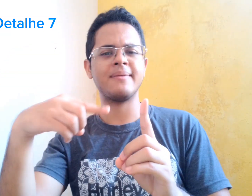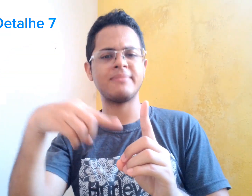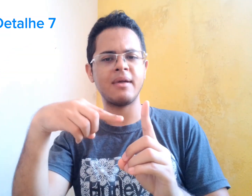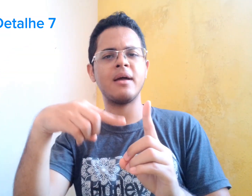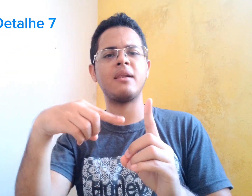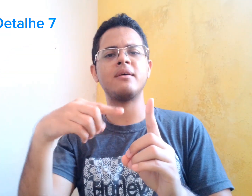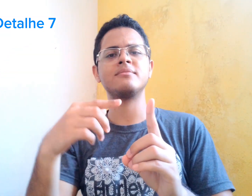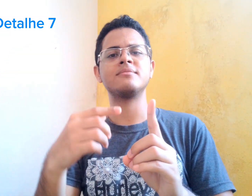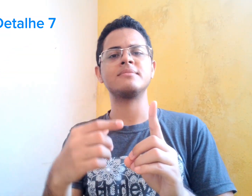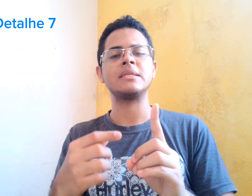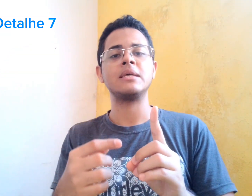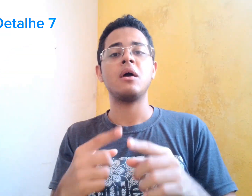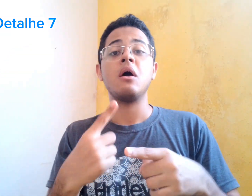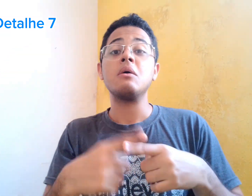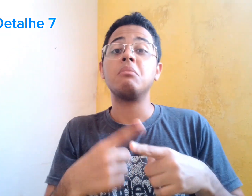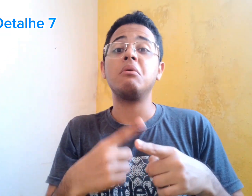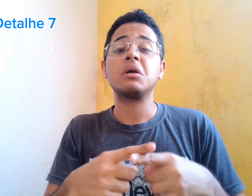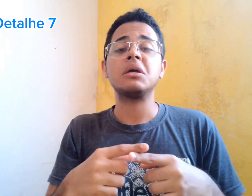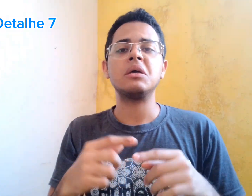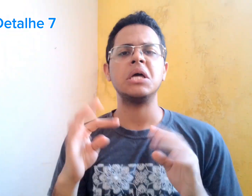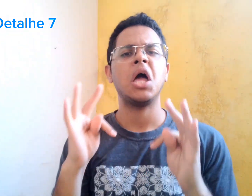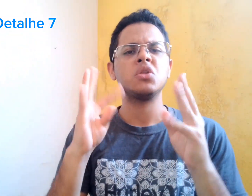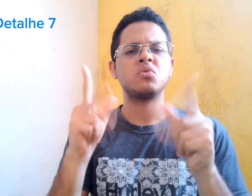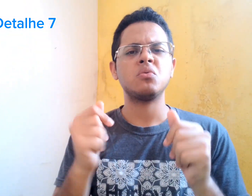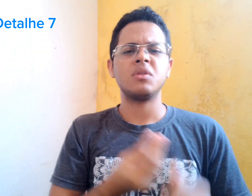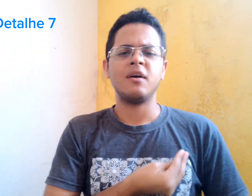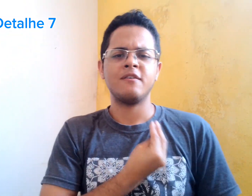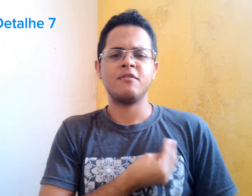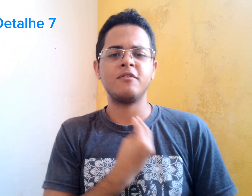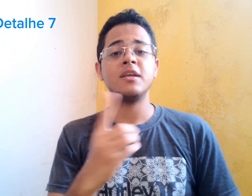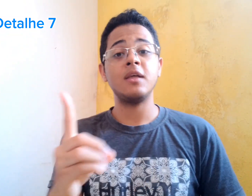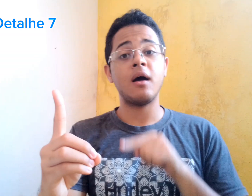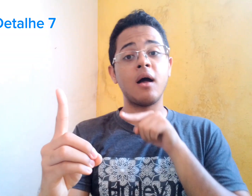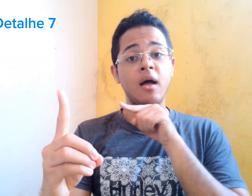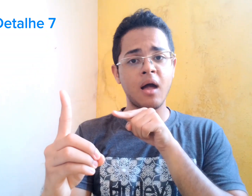Porque toda a vida... Ela tinha a inveja da irmã.